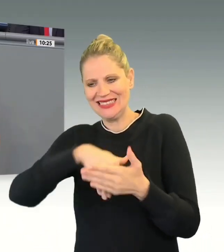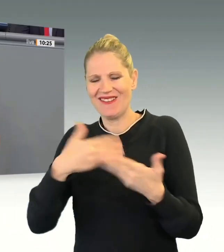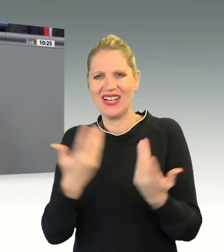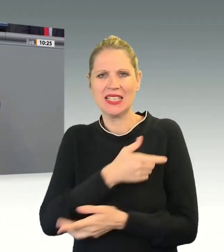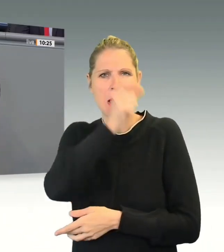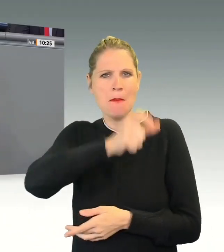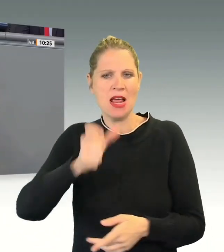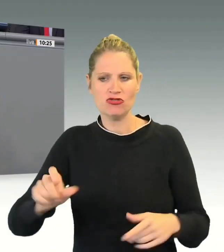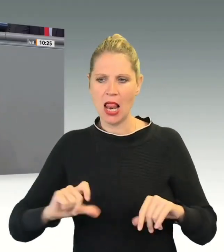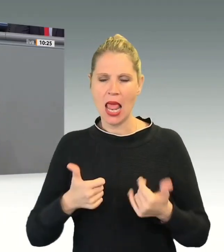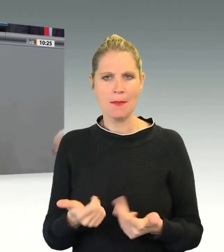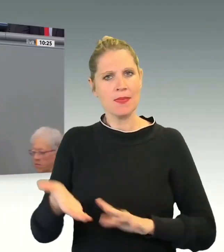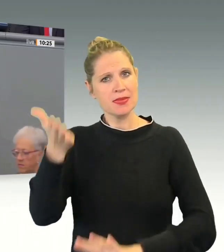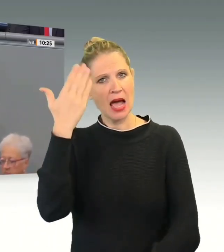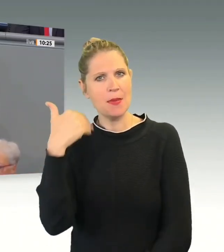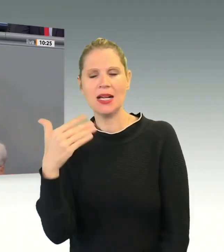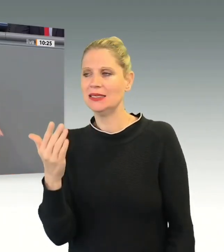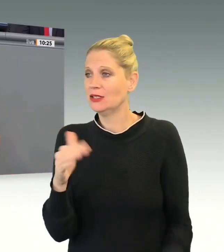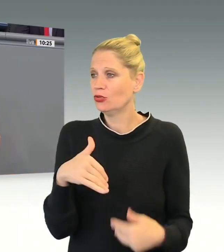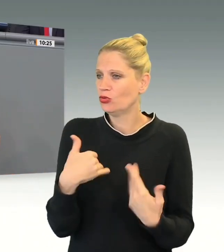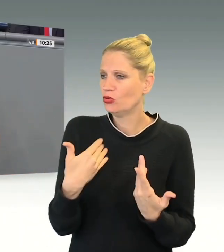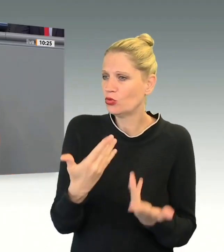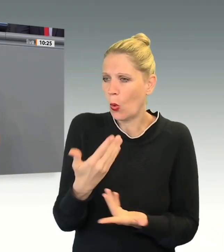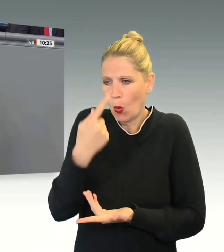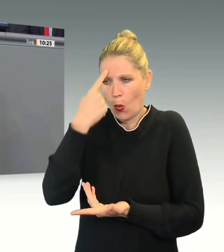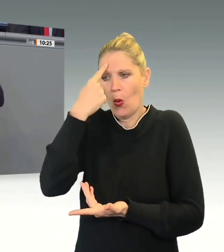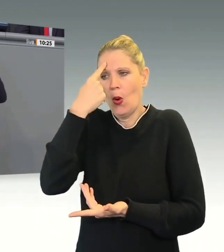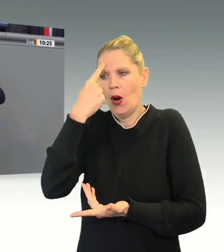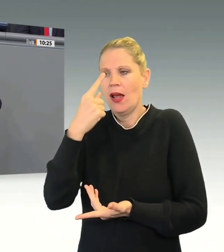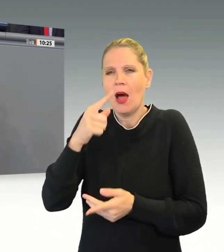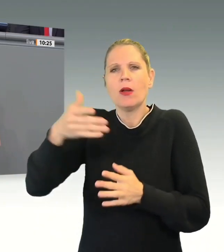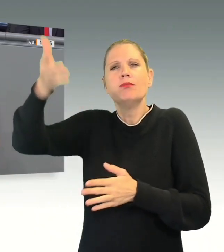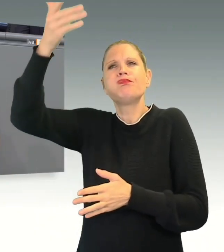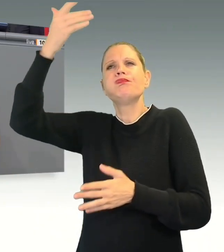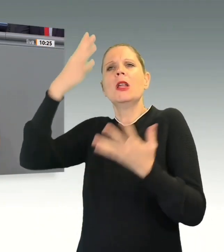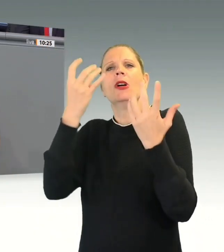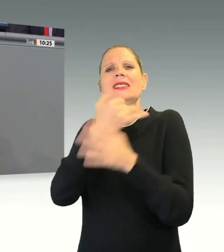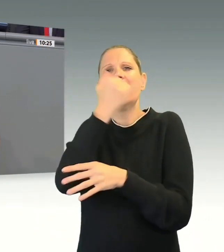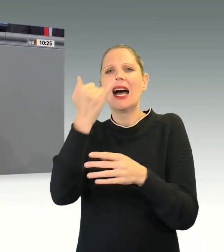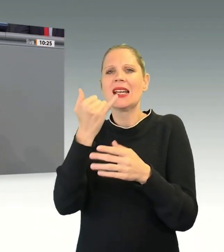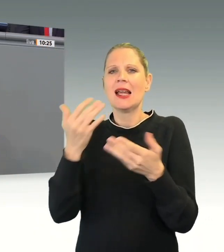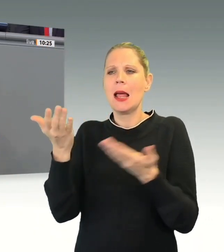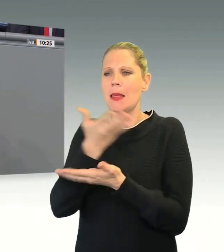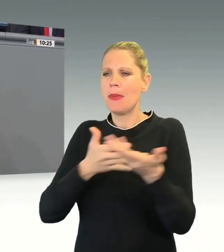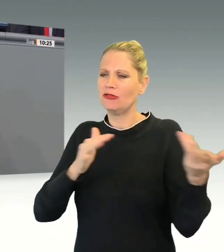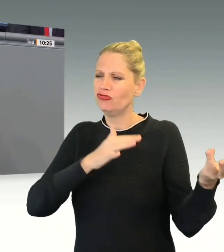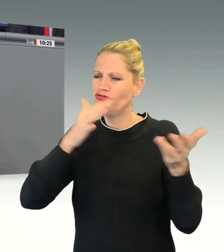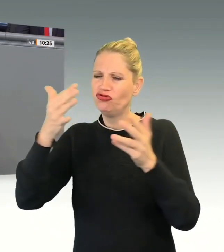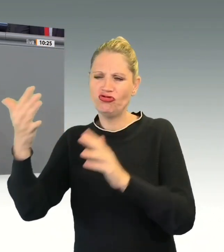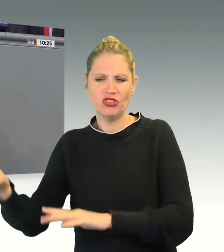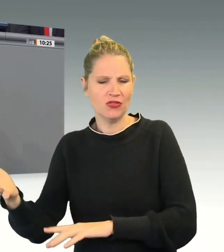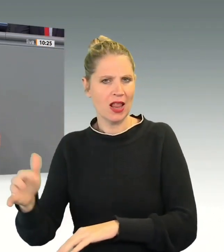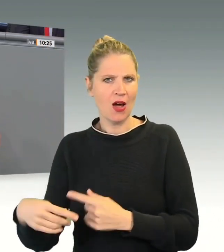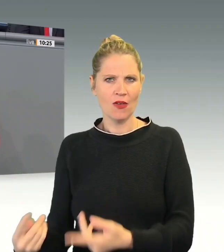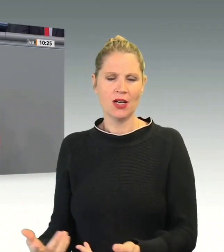Konsens? Weil man sich erinnerte daran, wie die Debatten gelaufen sind in den 90er-Jahren. Und weil man sich daran erinnerte, wie die Debatte Doppelpass gelaufen ist.